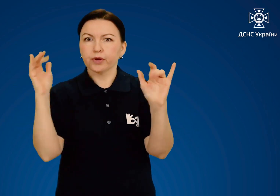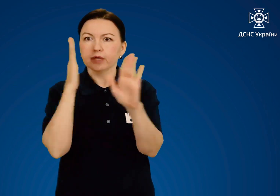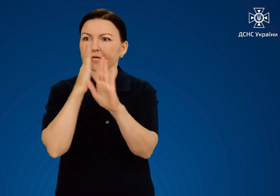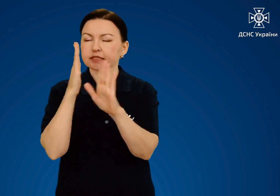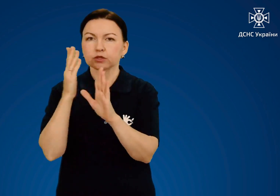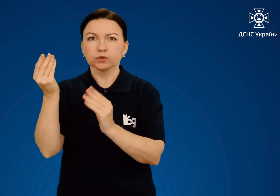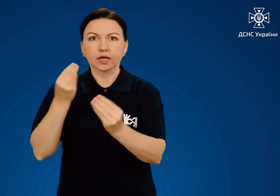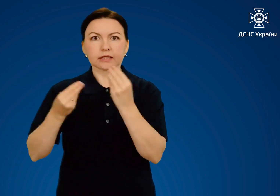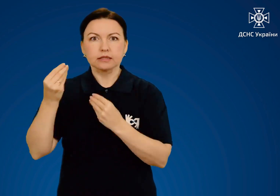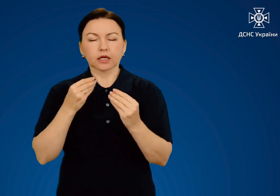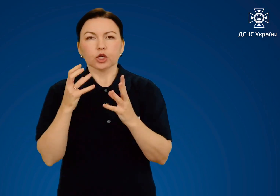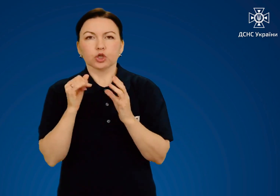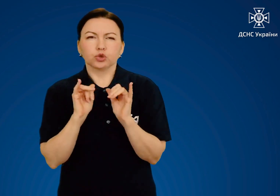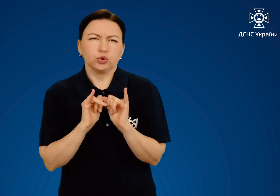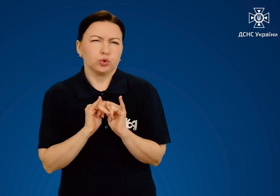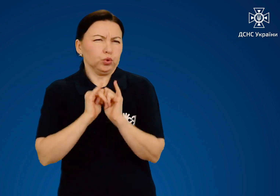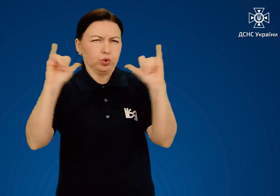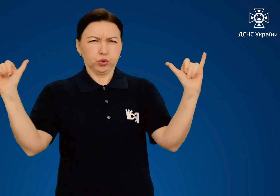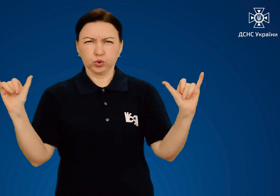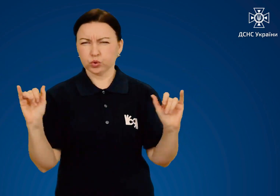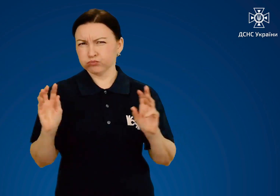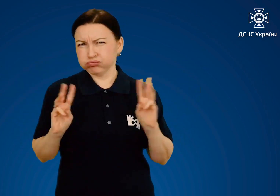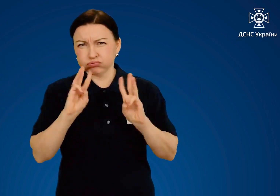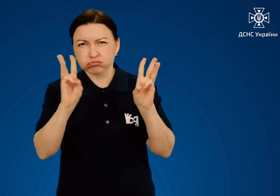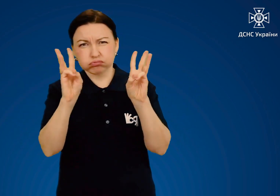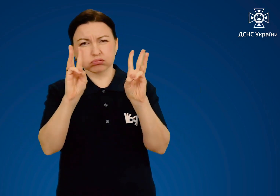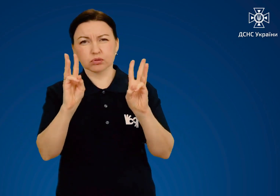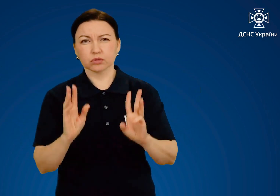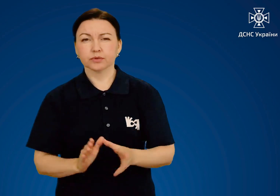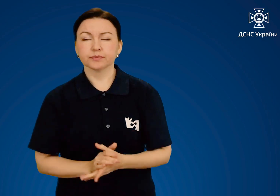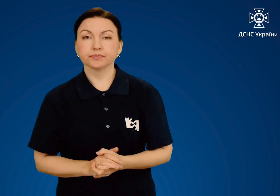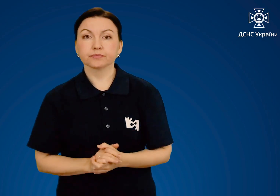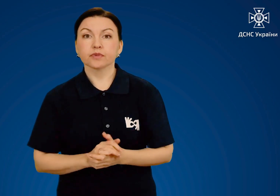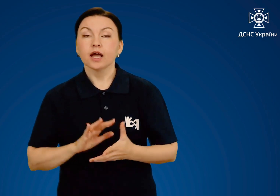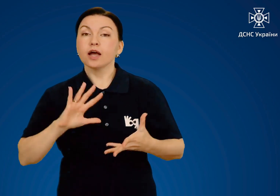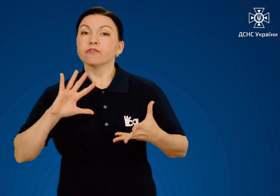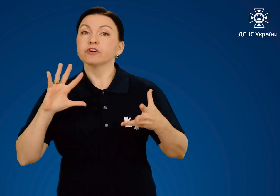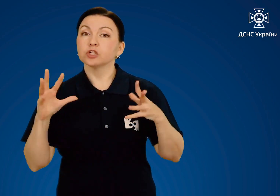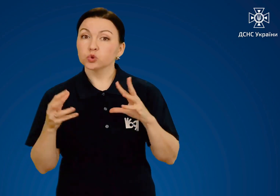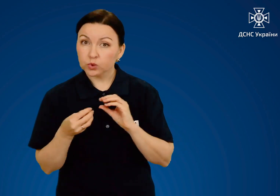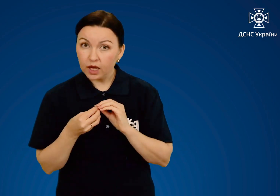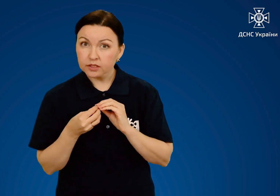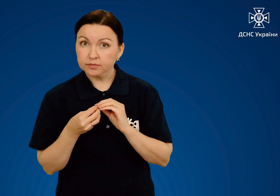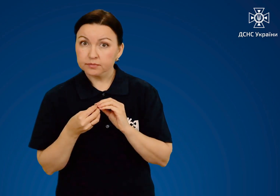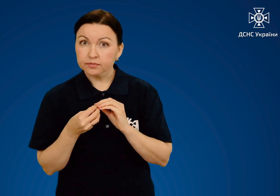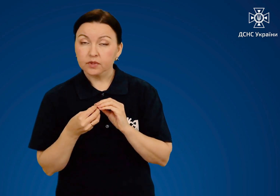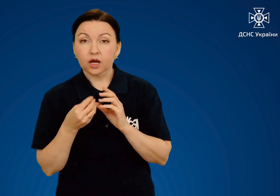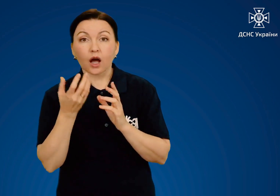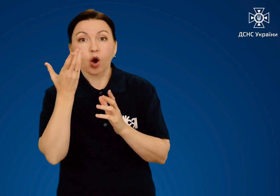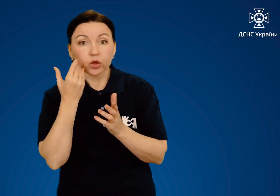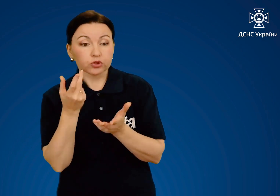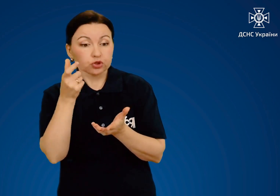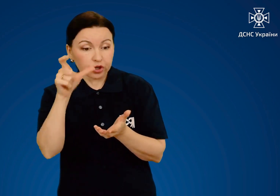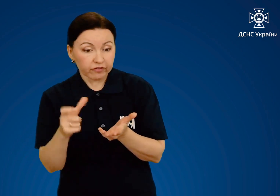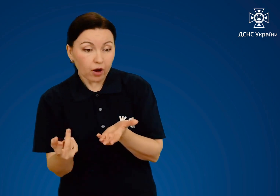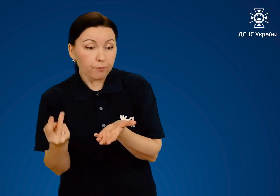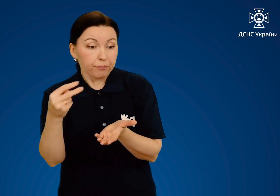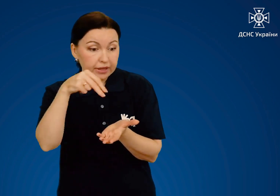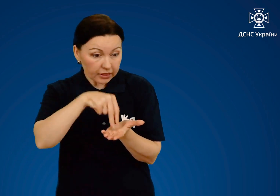притоку кисню розгориться з новою силою. У результаті, піднявшись, вона